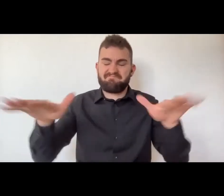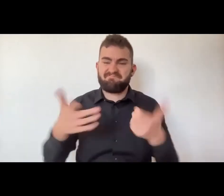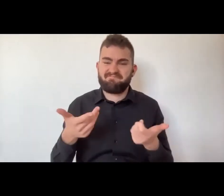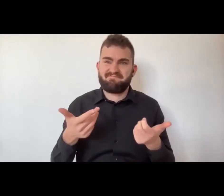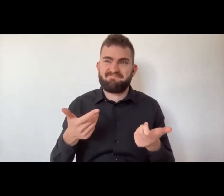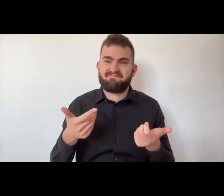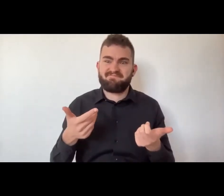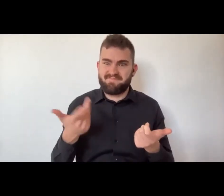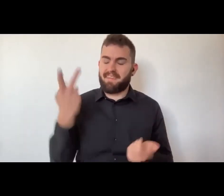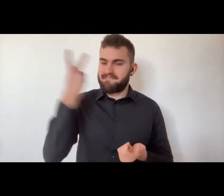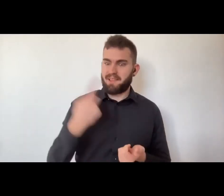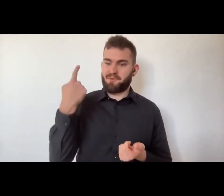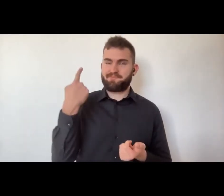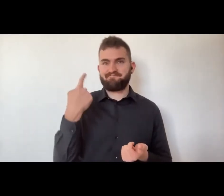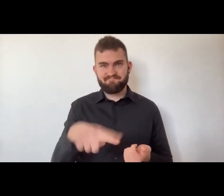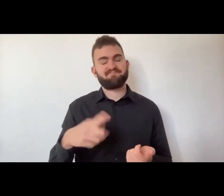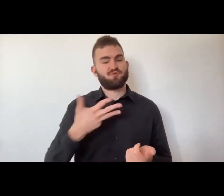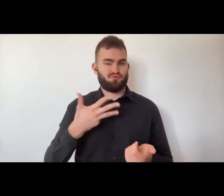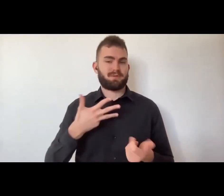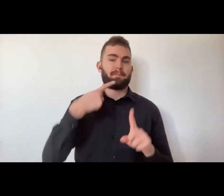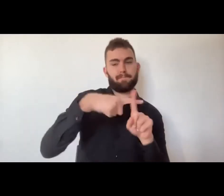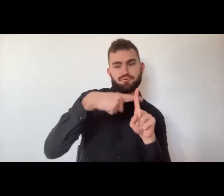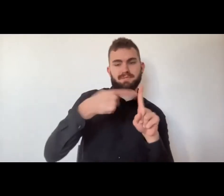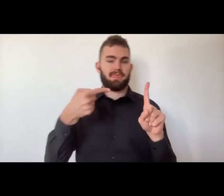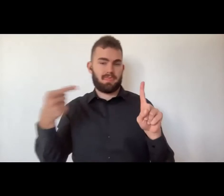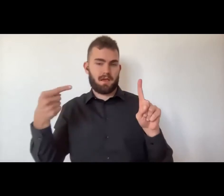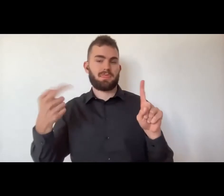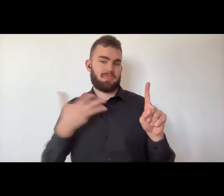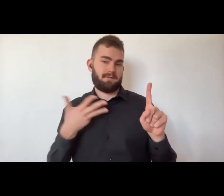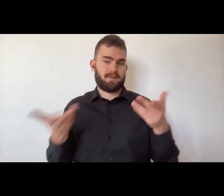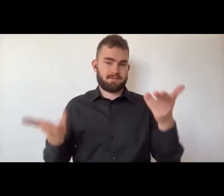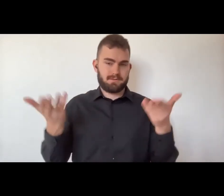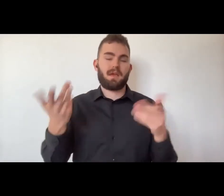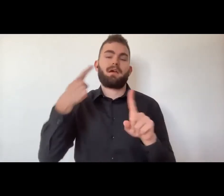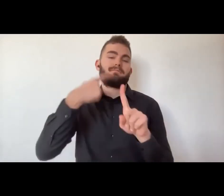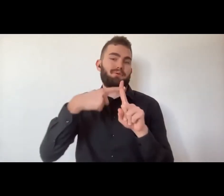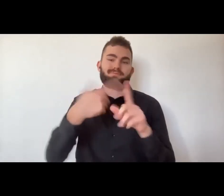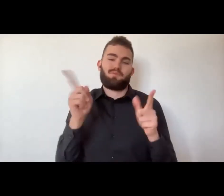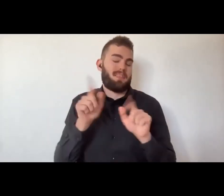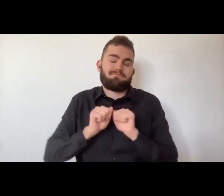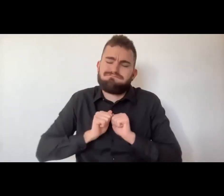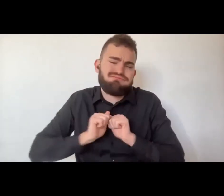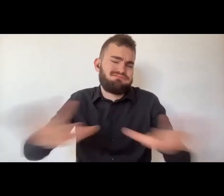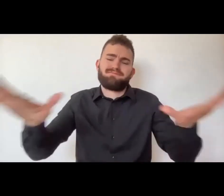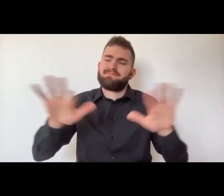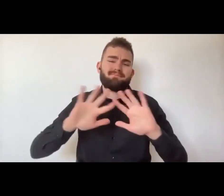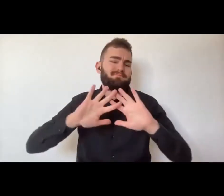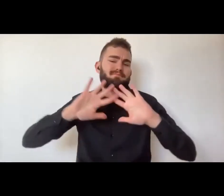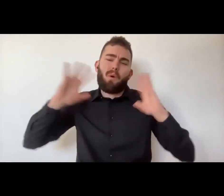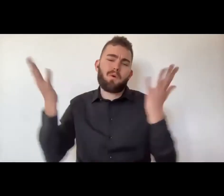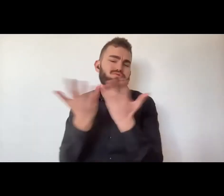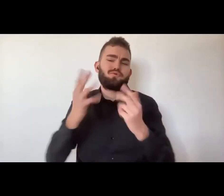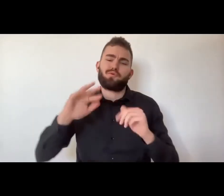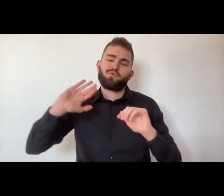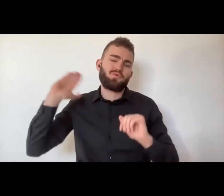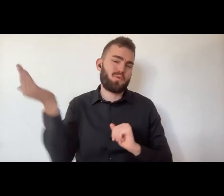nella nostra arte e di diffonderla a tantissime persone. Certo, la tecnologia ha i suoi pro e i suoi contro. Il